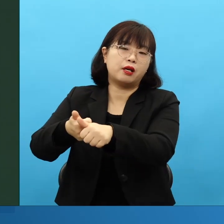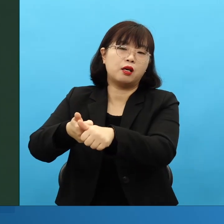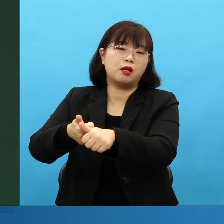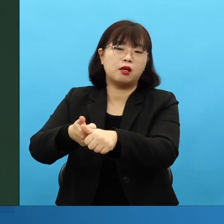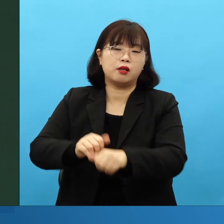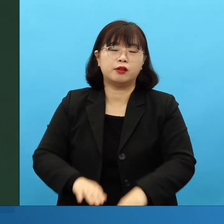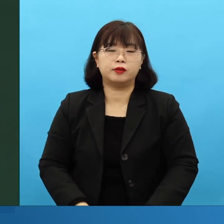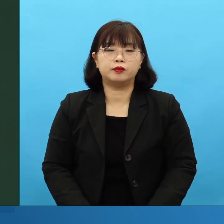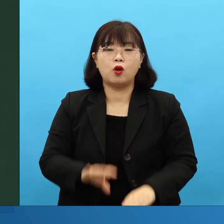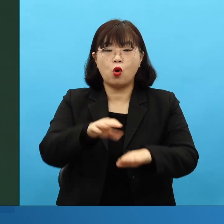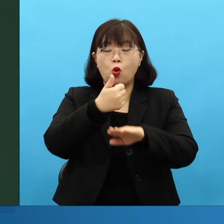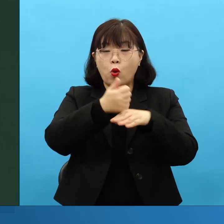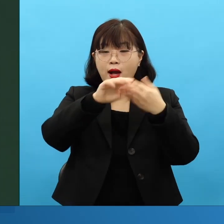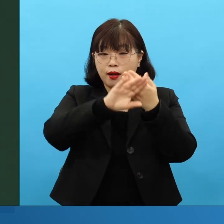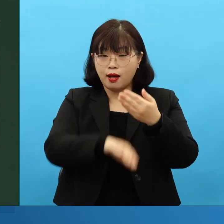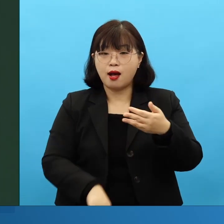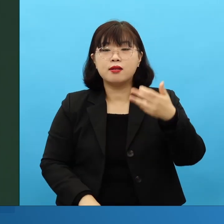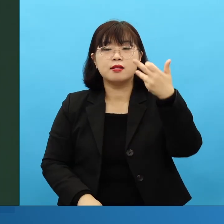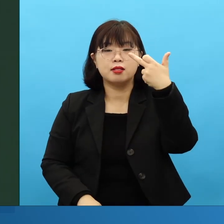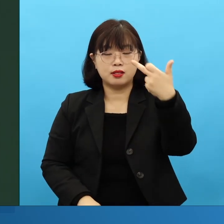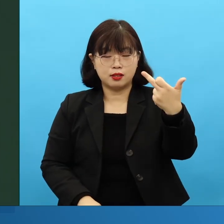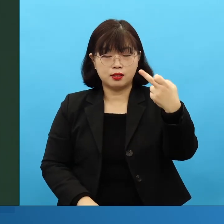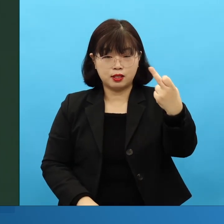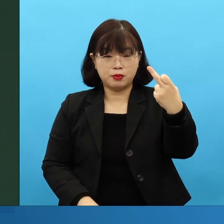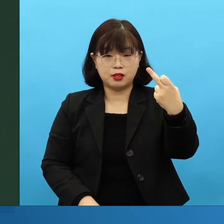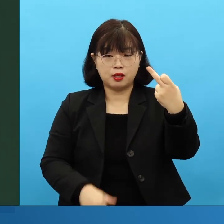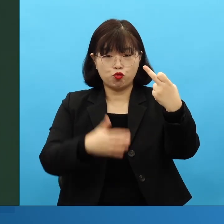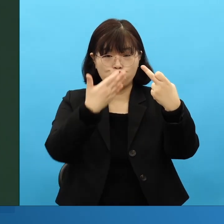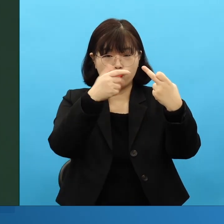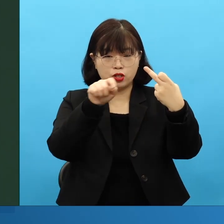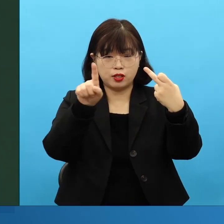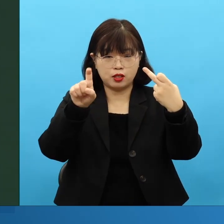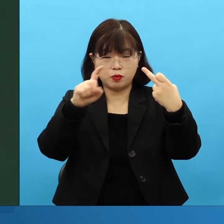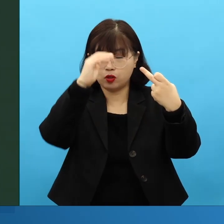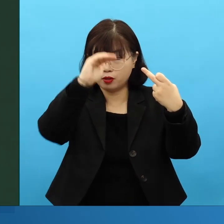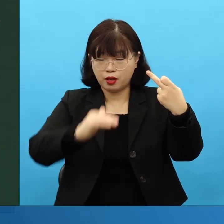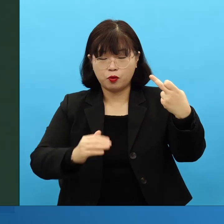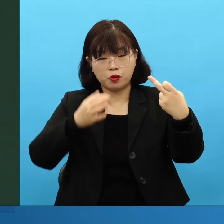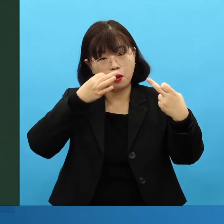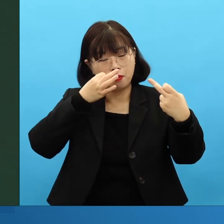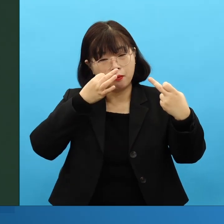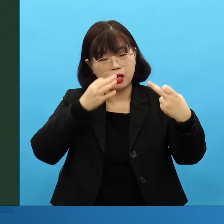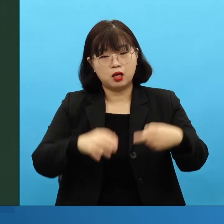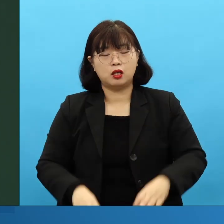이게 작은 것과 같이 보이지만, 여러분이 가르친 부분이, 어떤 영향을 났습니까?